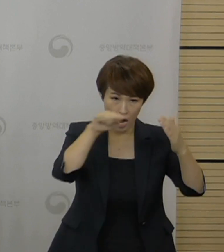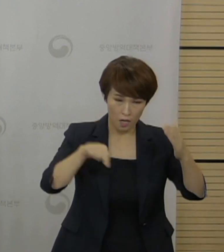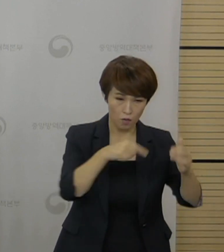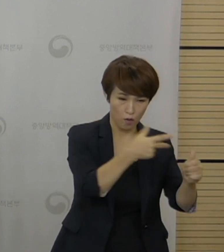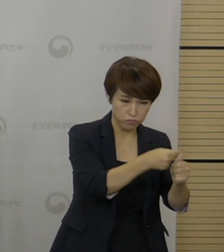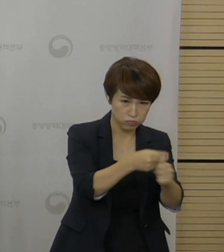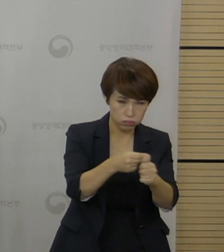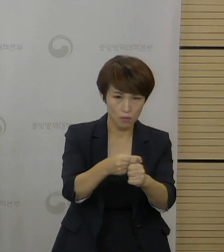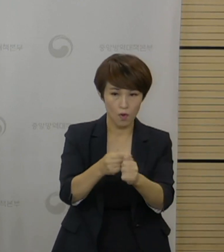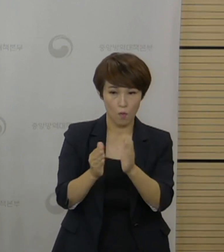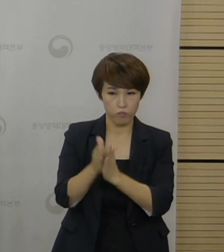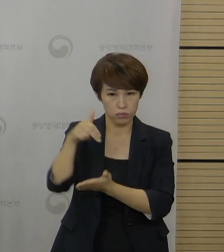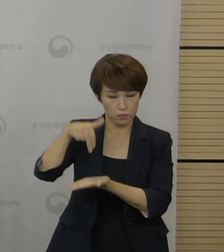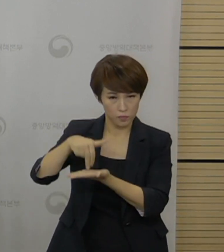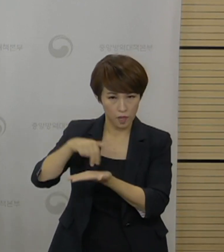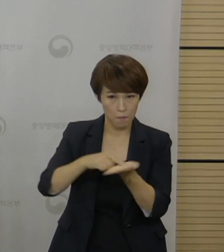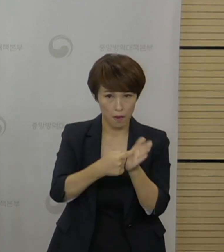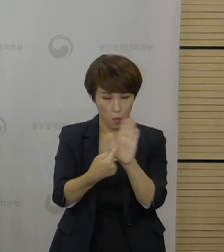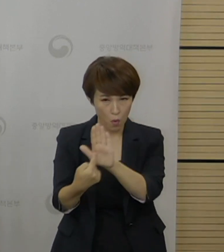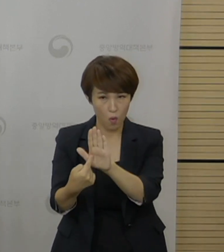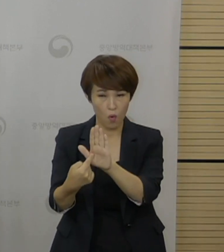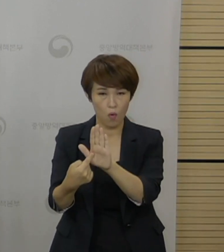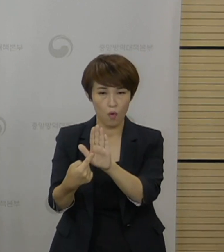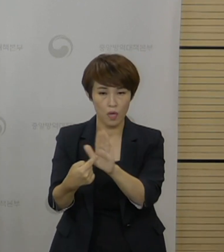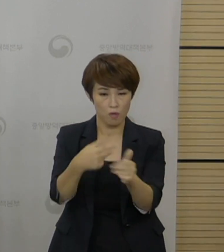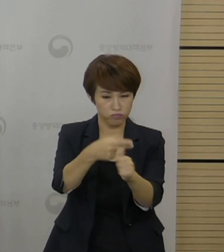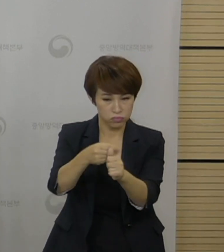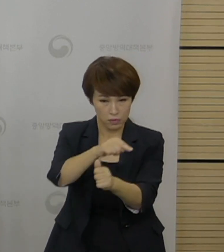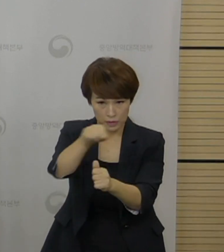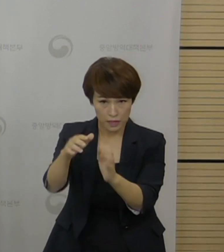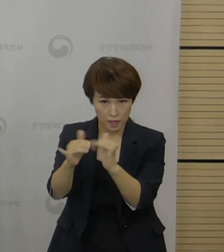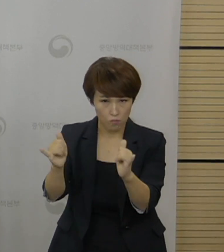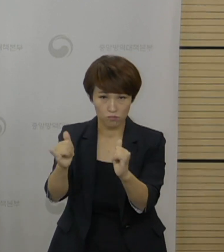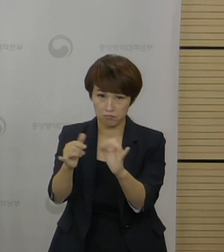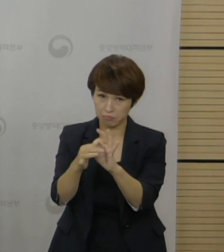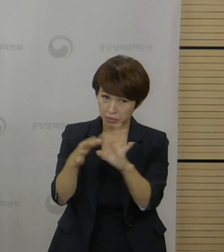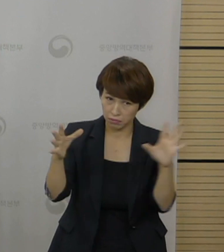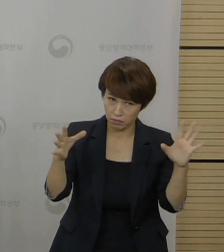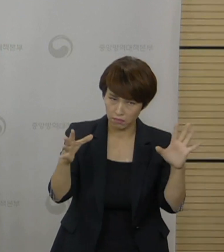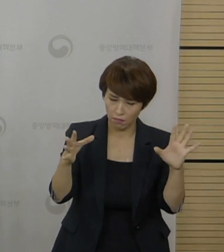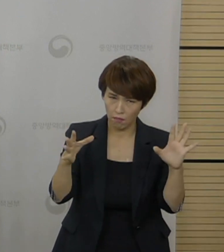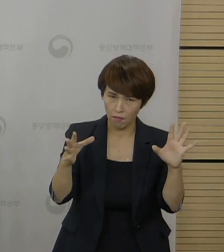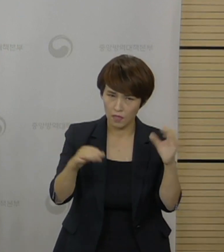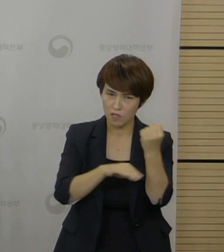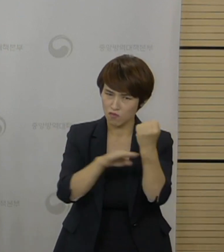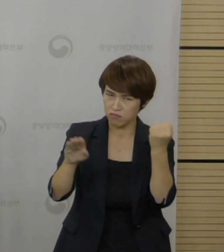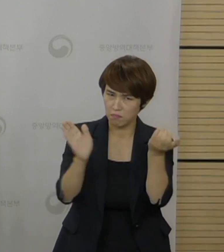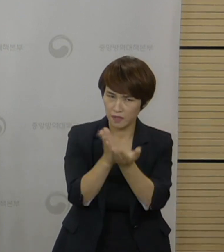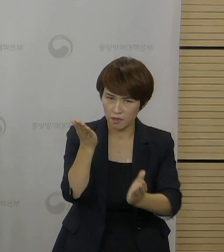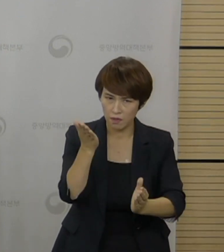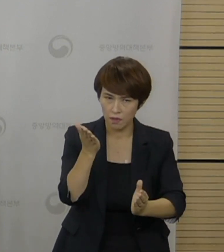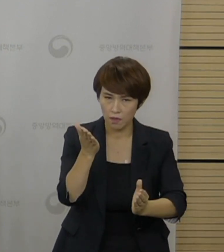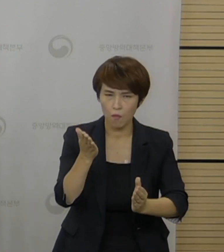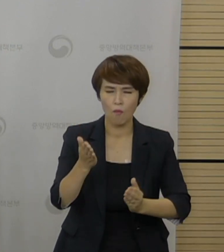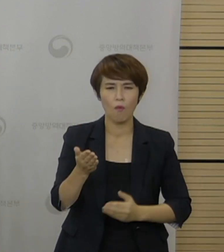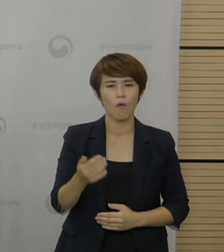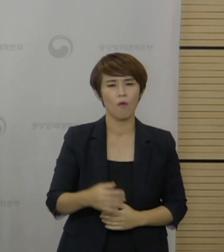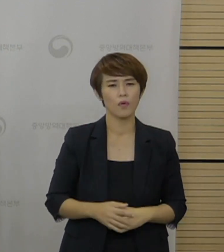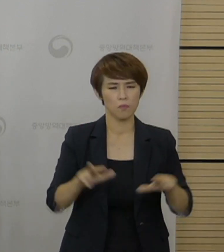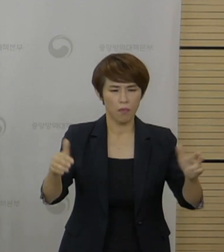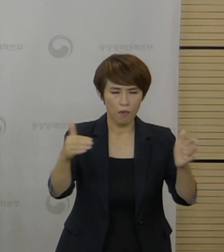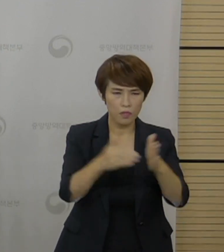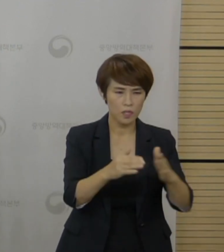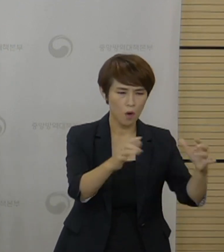방역당국에서 발표했던 우선순위 대상군의 기준에서 벗어나는 것은 아닌지 그동안 집단 감염이 많이